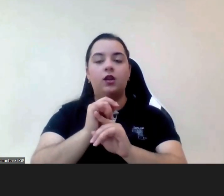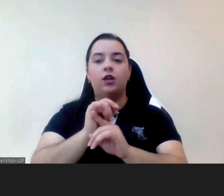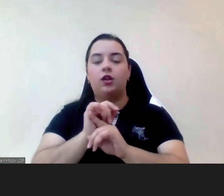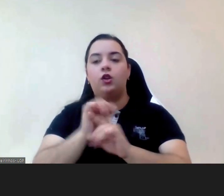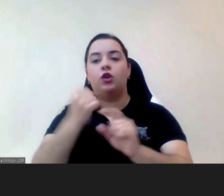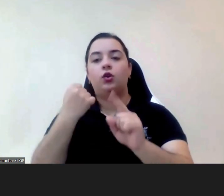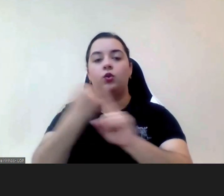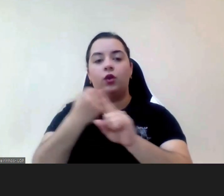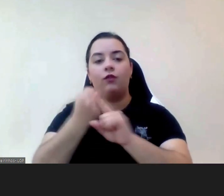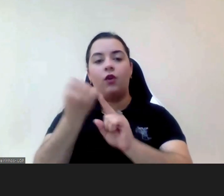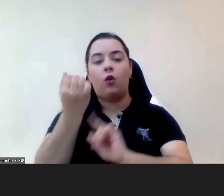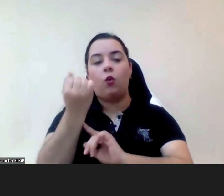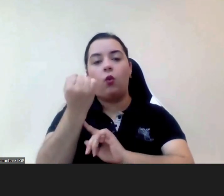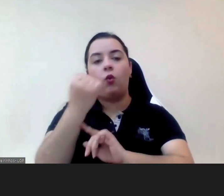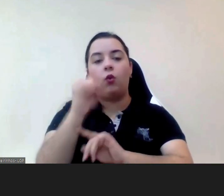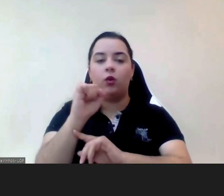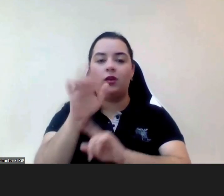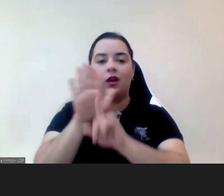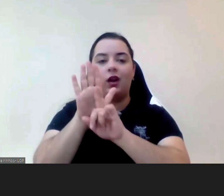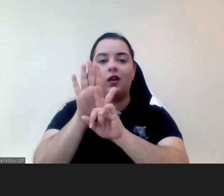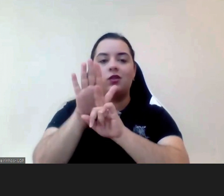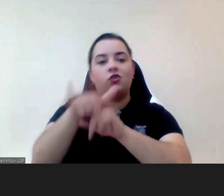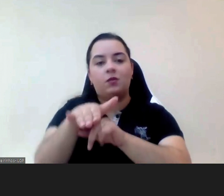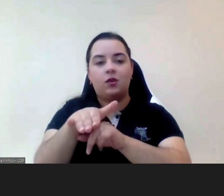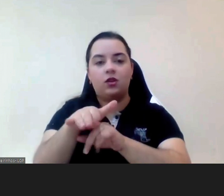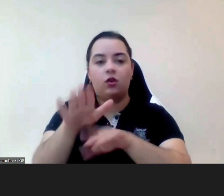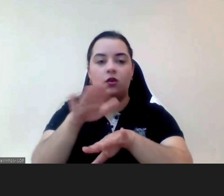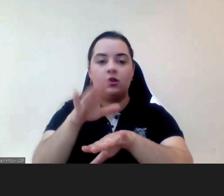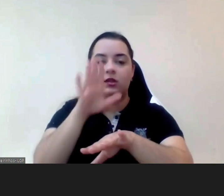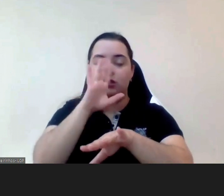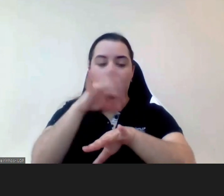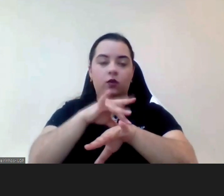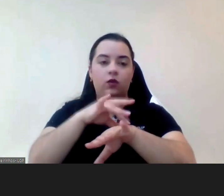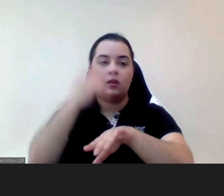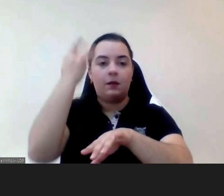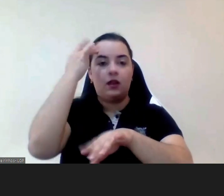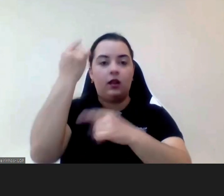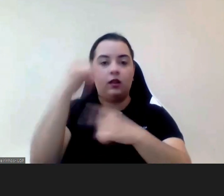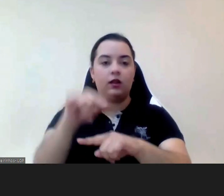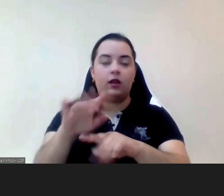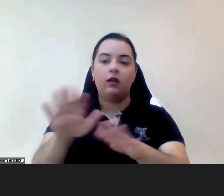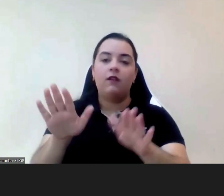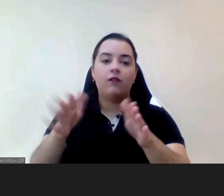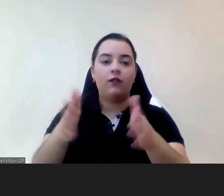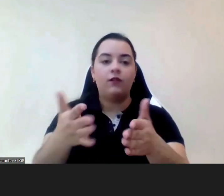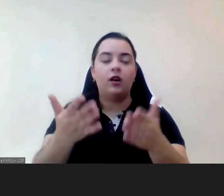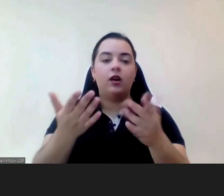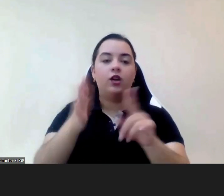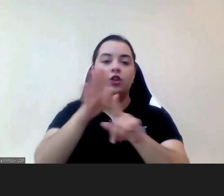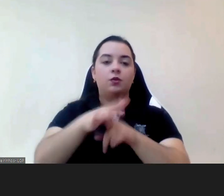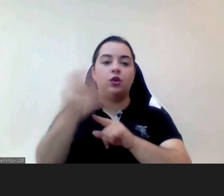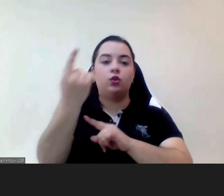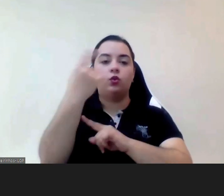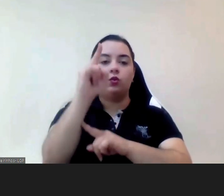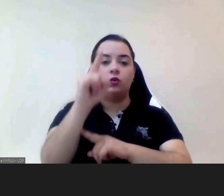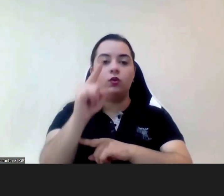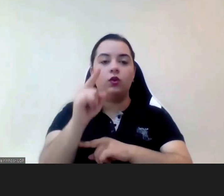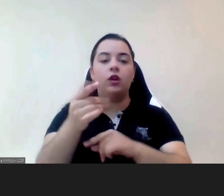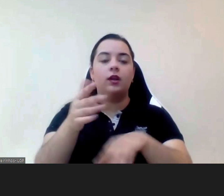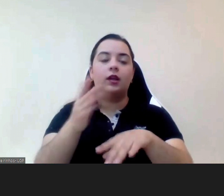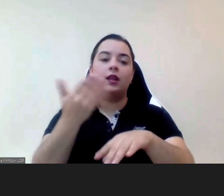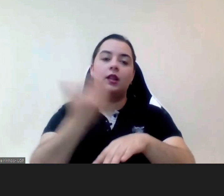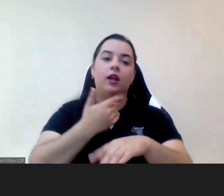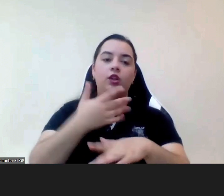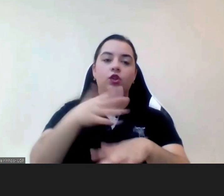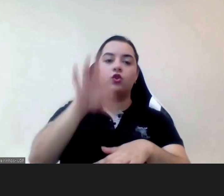assim o seu direito à não discriminação e o direito de escolha daquilo que lhes interessa e daquilo que lhes